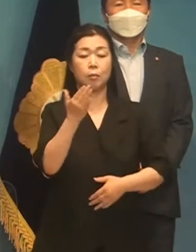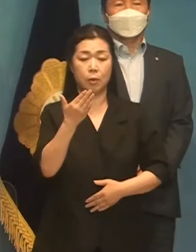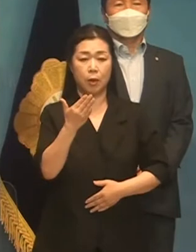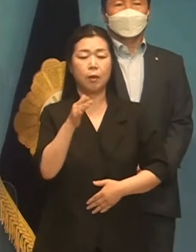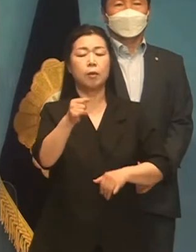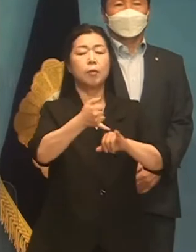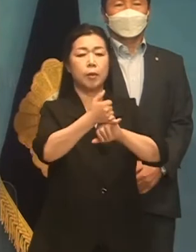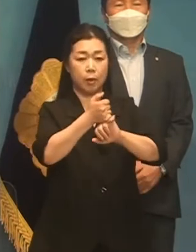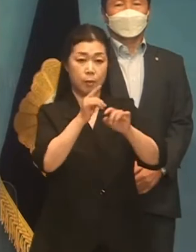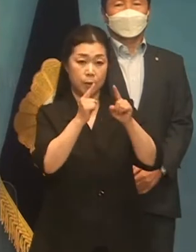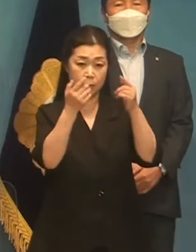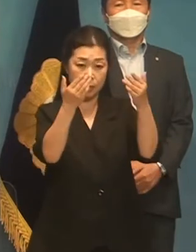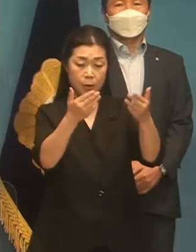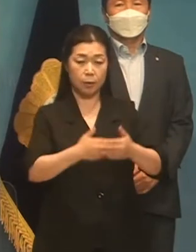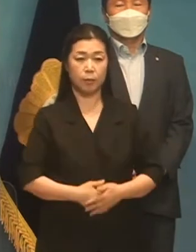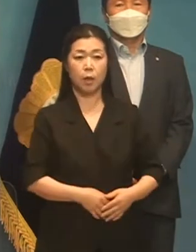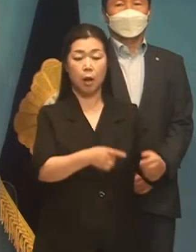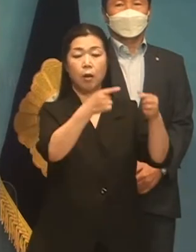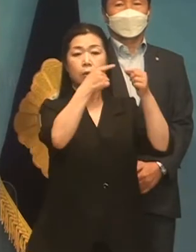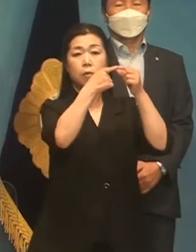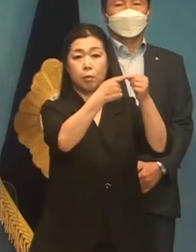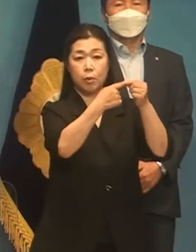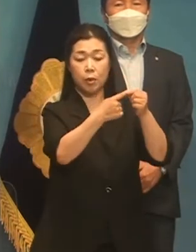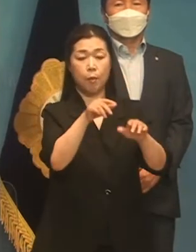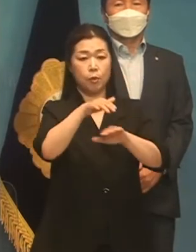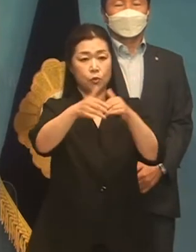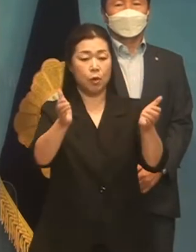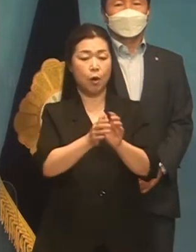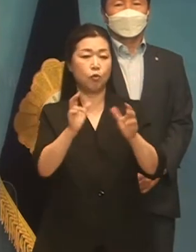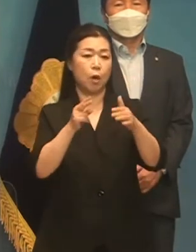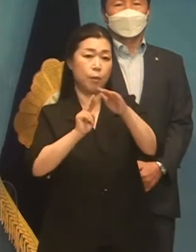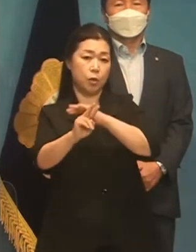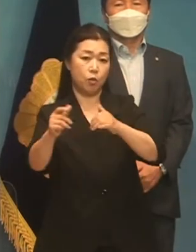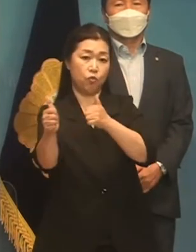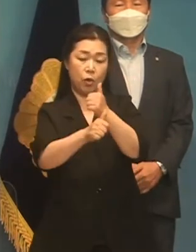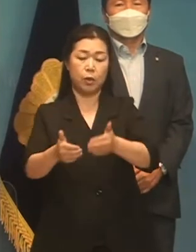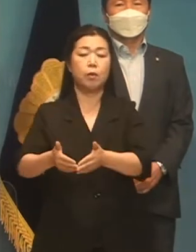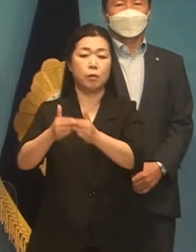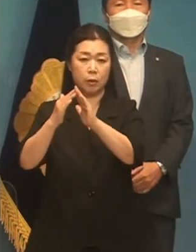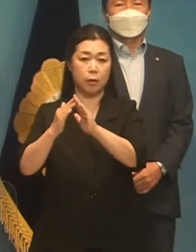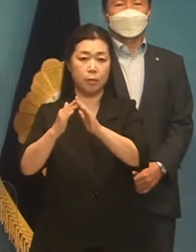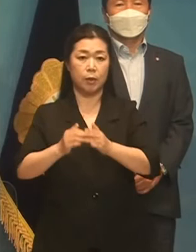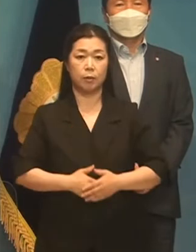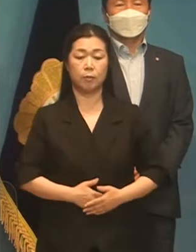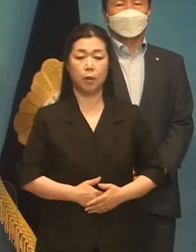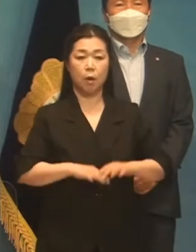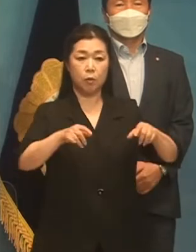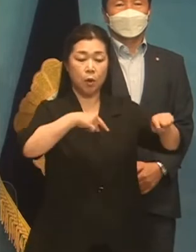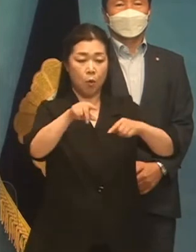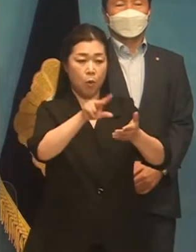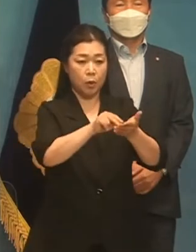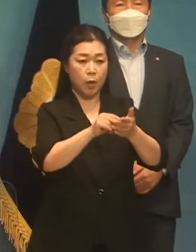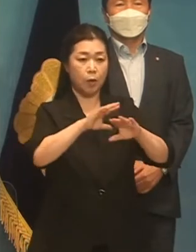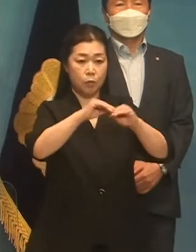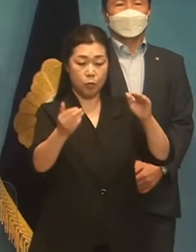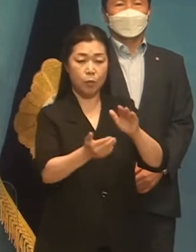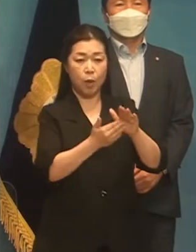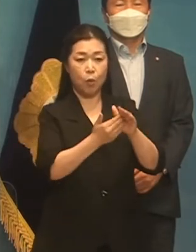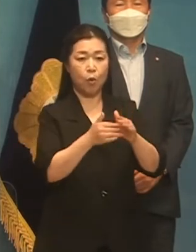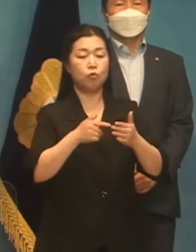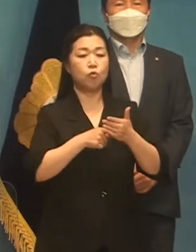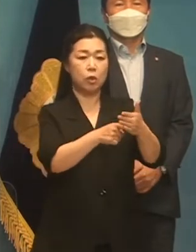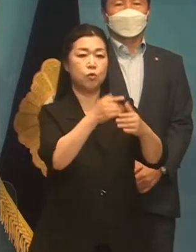약속드립니다. 첫째, 민주당 국가비전위원회를 설치하겠습니다. 국정과제 수립과 추진의